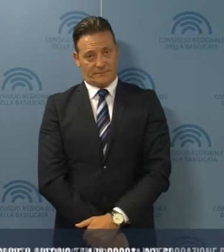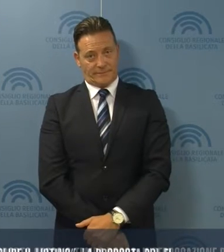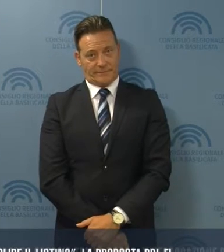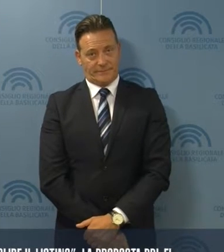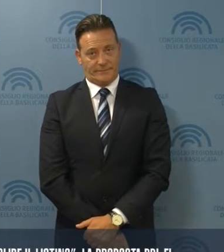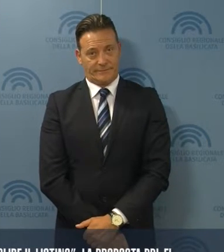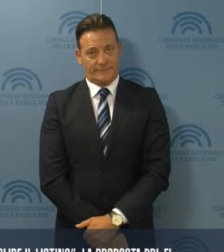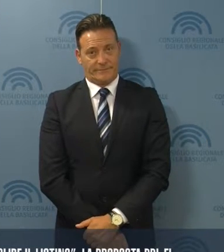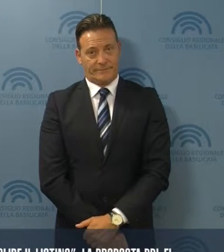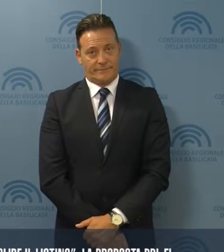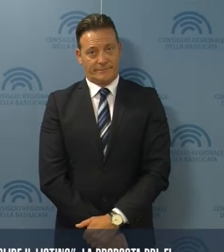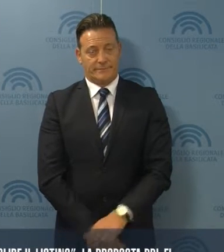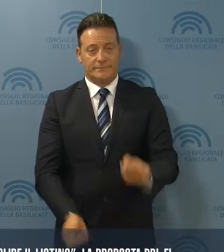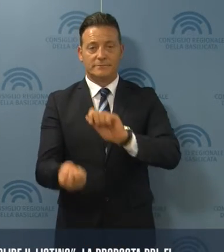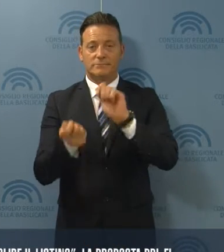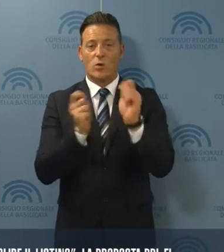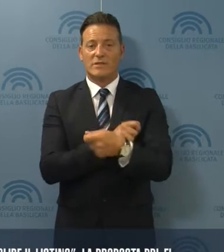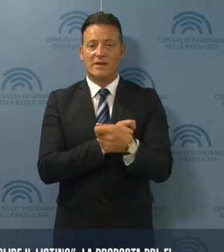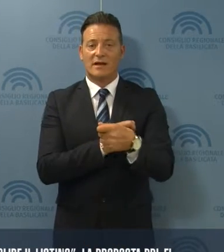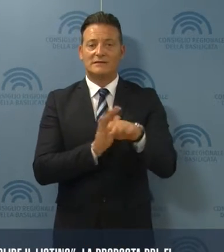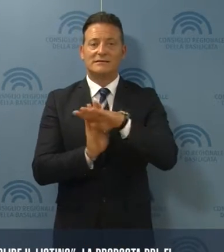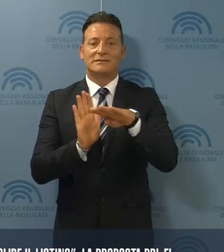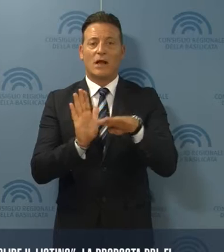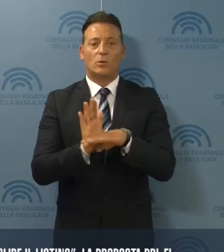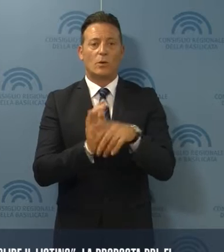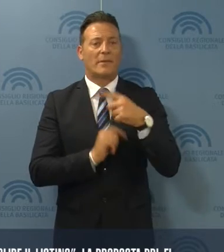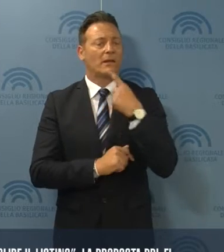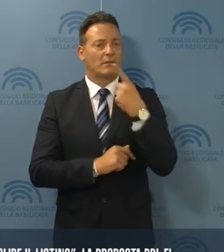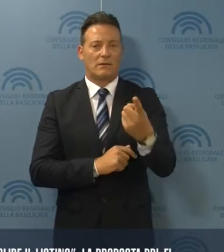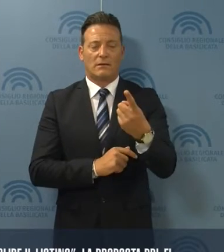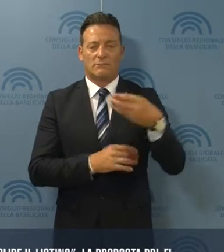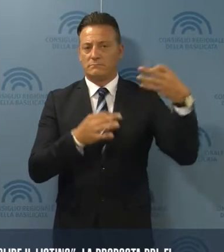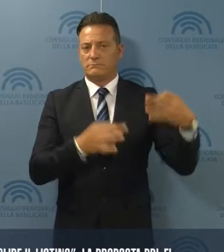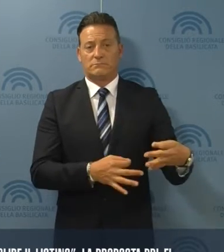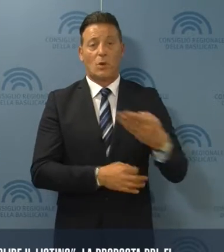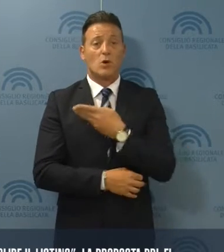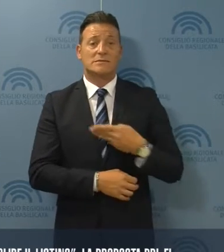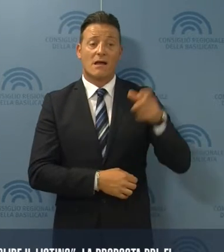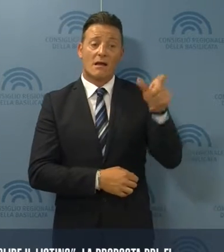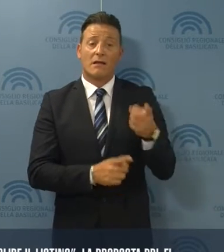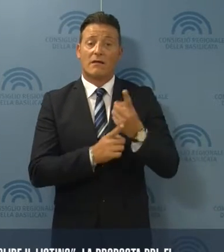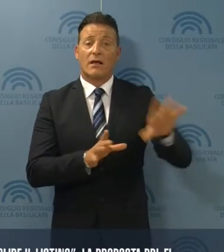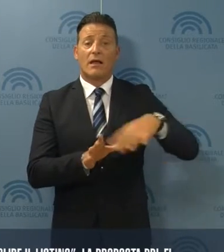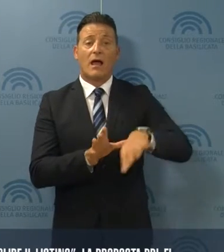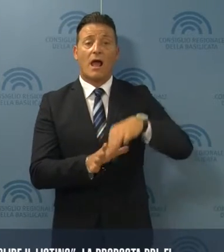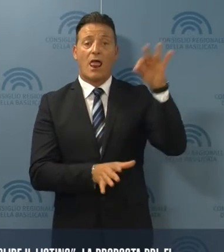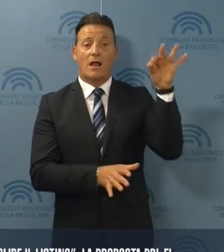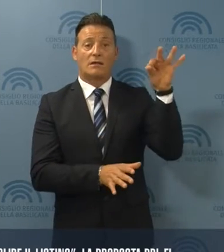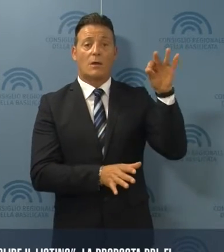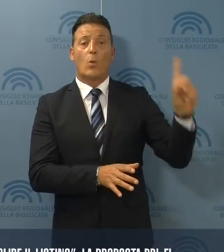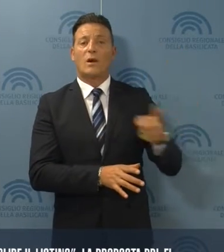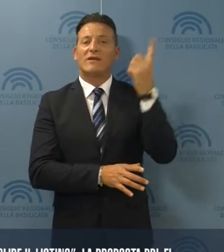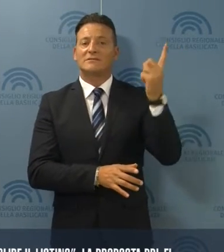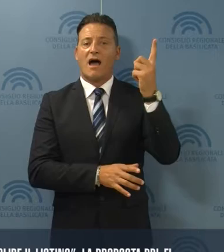Una modifica allo Statuto per dire chiaramente che i consiglieri siano eletti a soffraggio